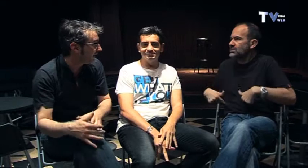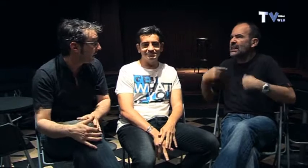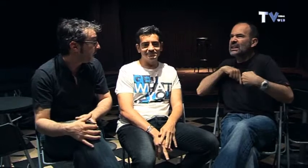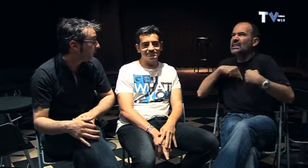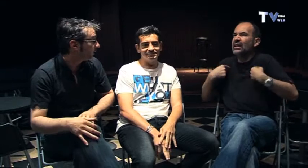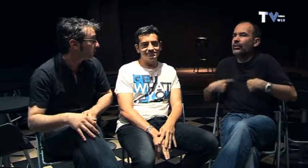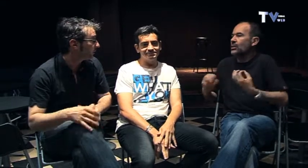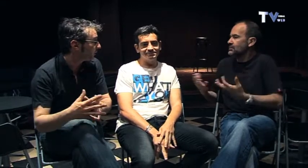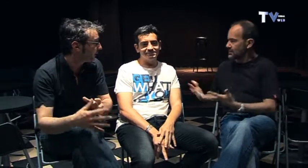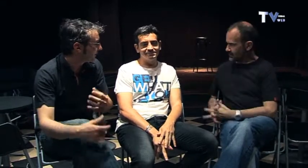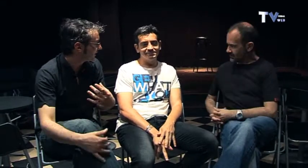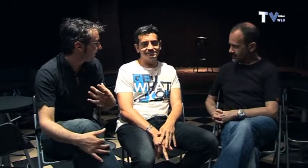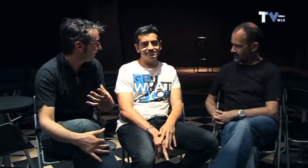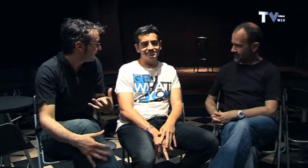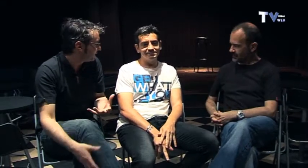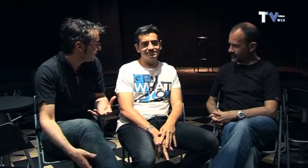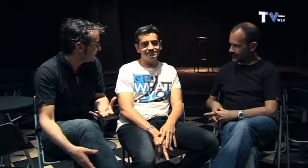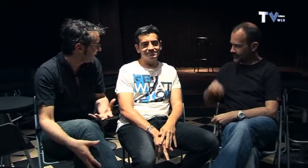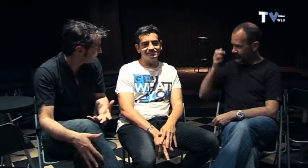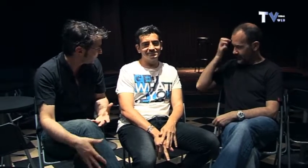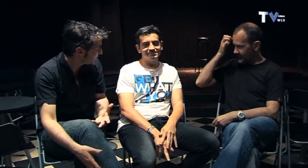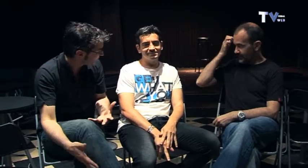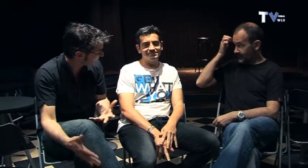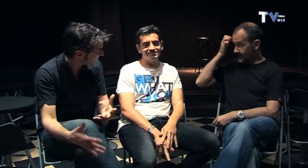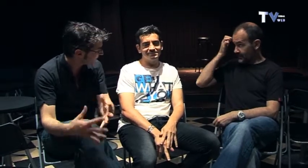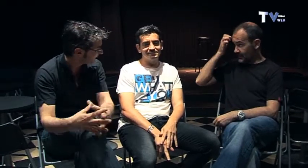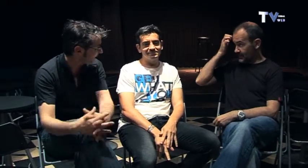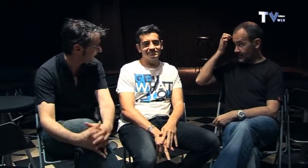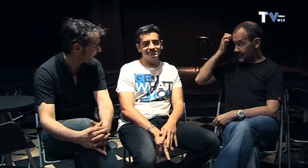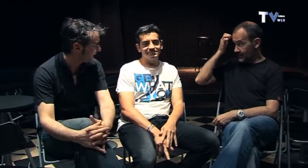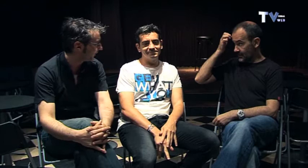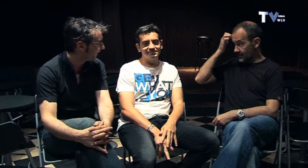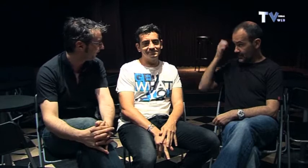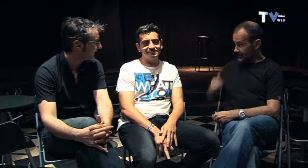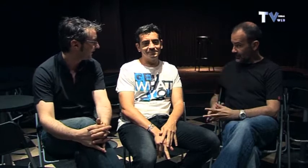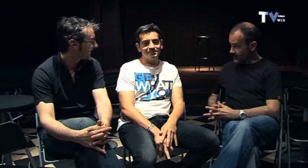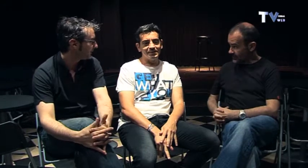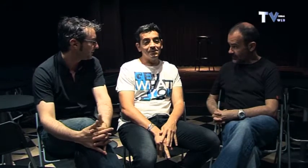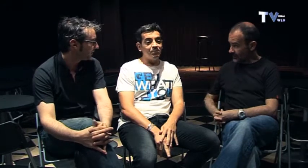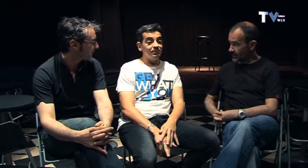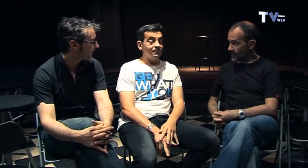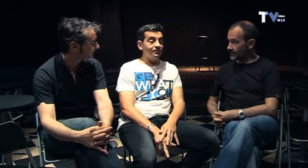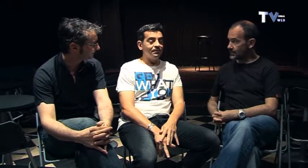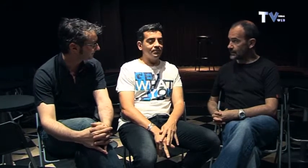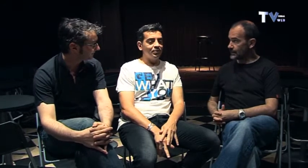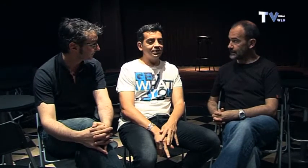o tú lo has muy normal ¿cómo te has sentido? ¿has visto como anécdotas muy curiosas de nuestro colectivo o ¿cómo lo has visto? bueno